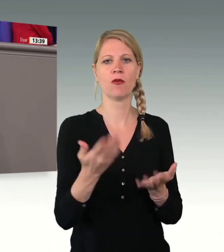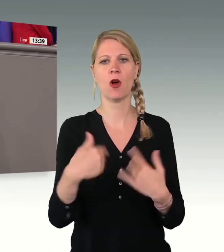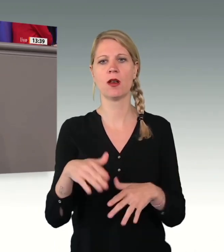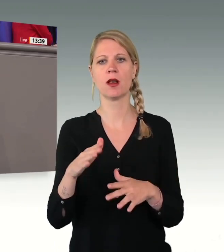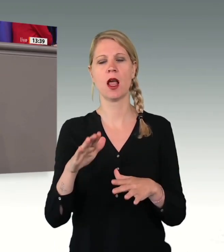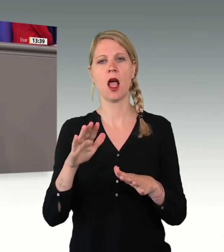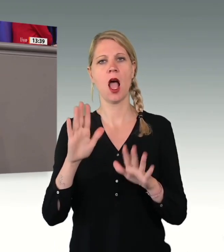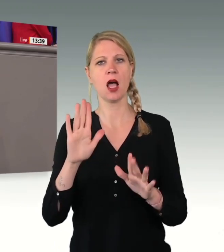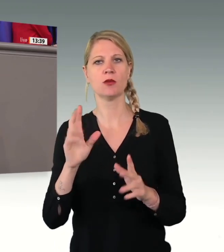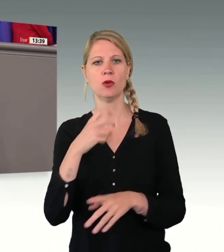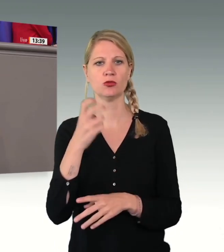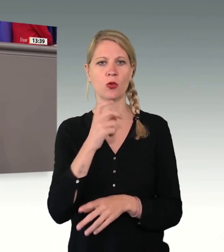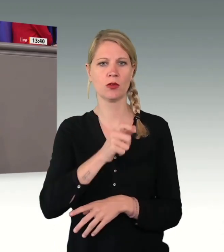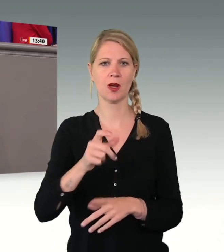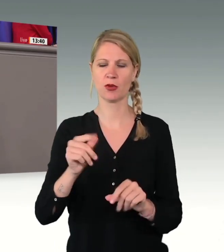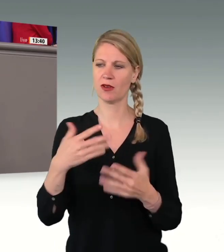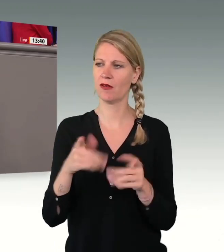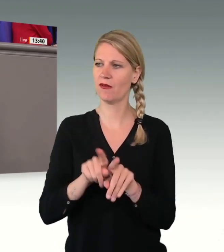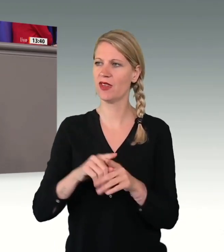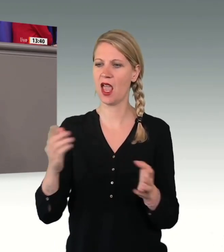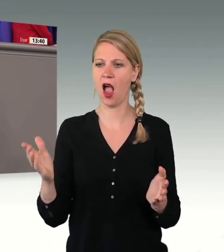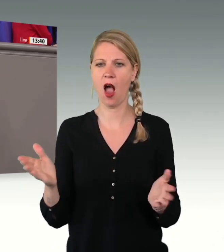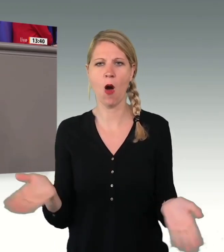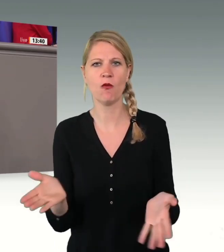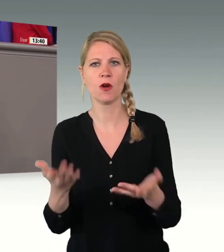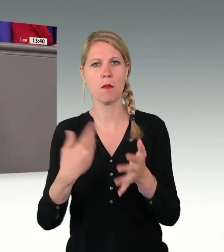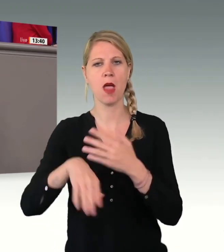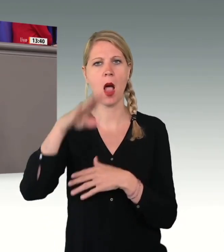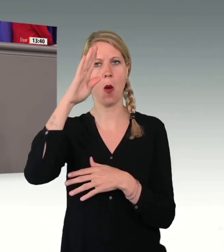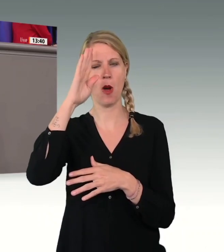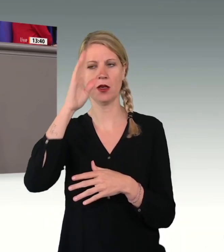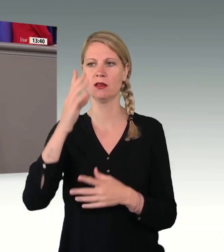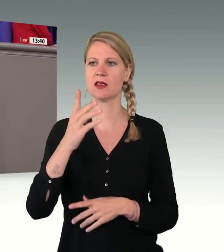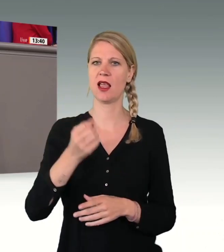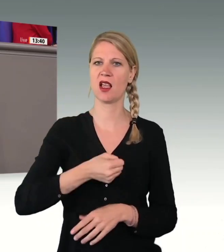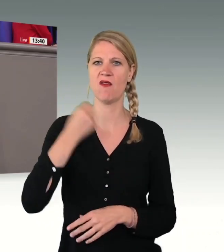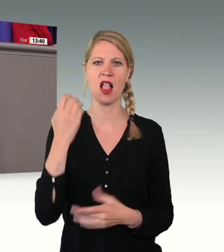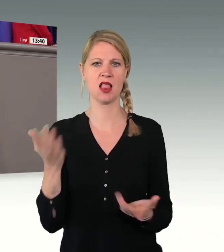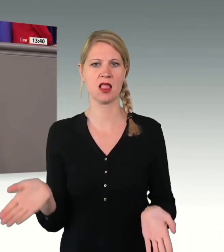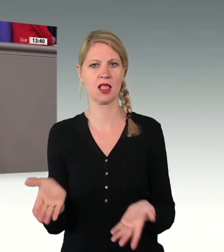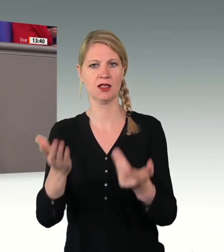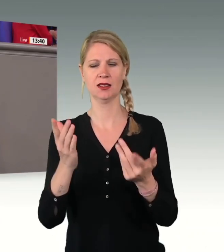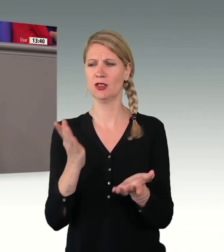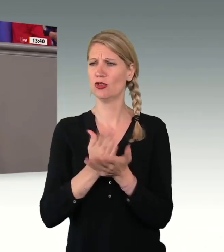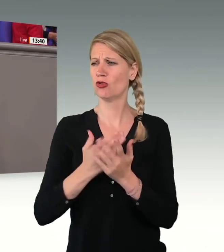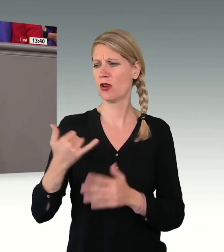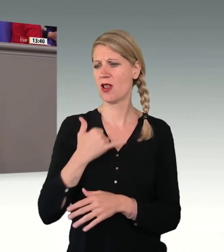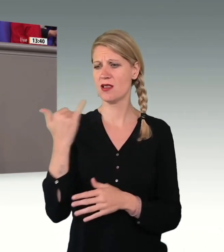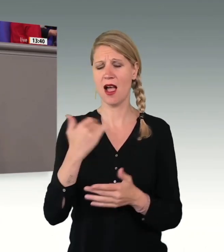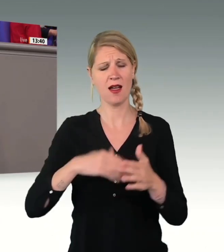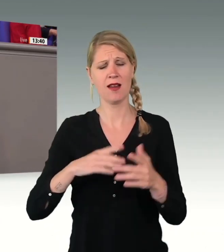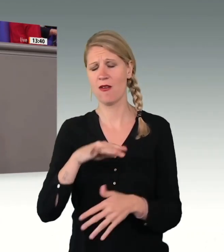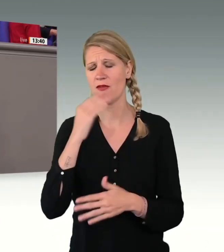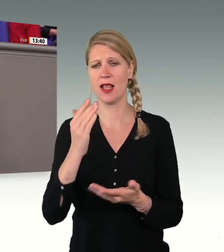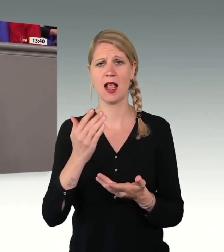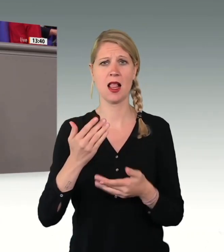für mehr Brutalität und Polizeigewalt. Dabei wird doch längst gnadenlos abgeschoben, und das seit Jahren. Meine letzte Anfrage